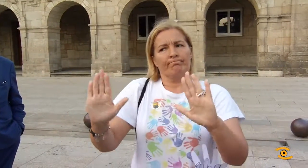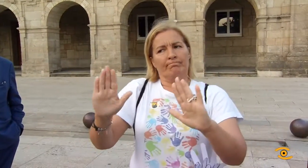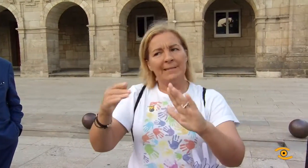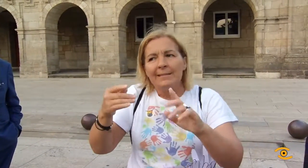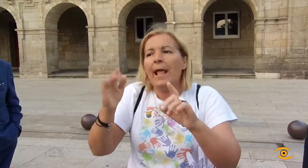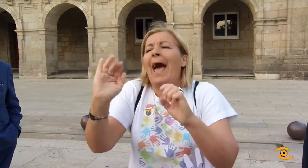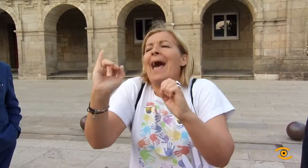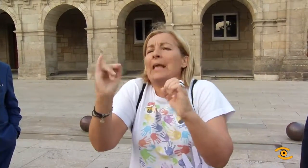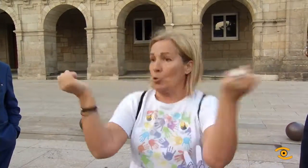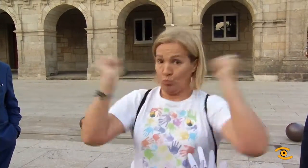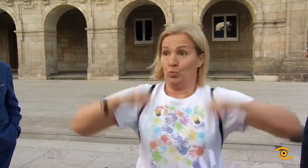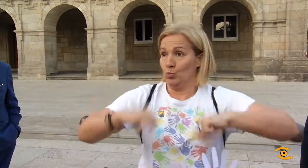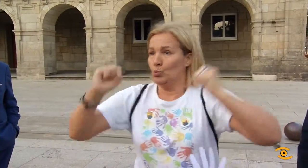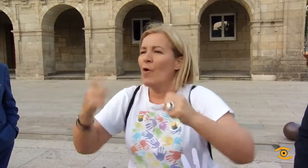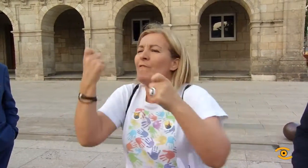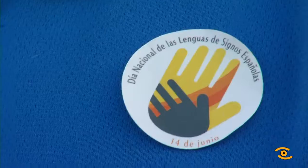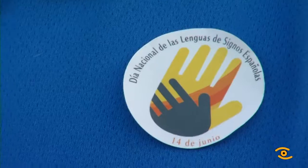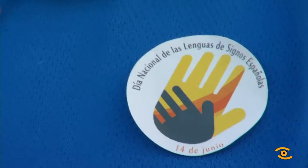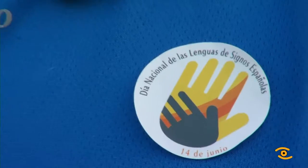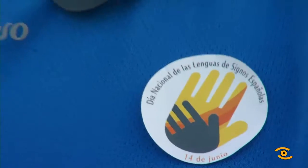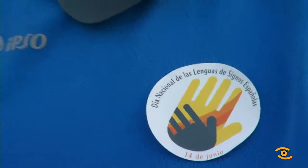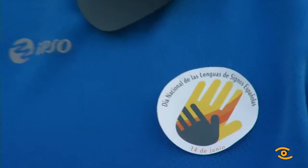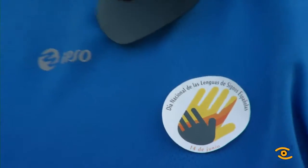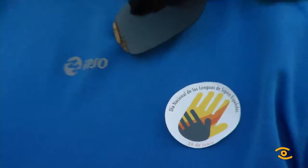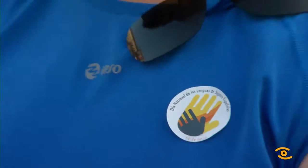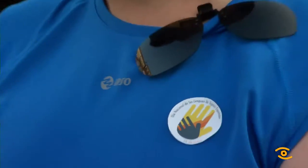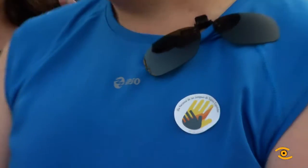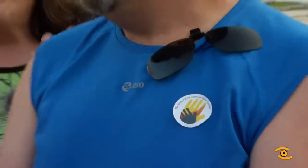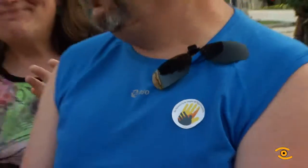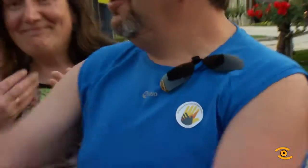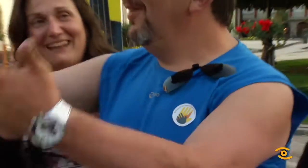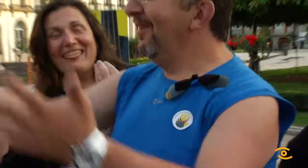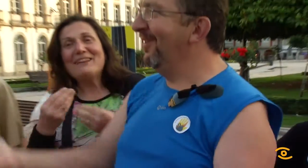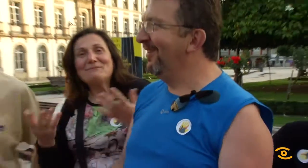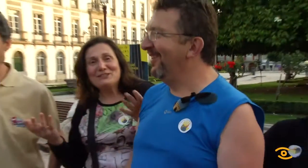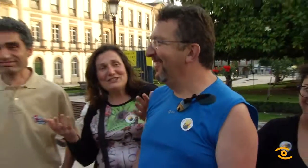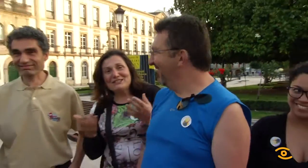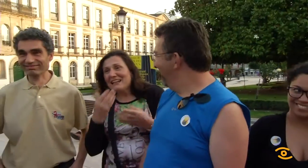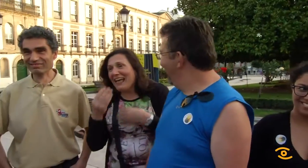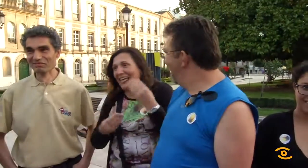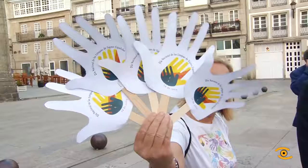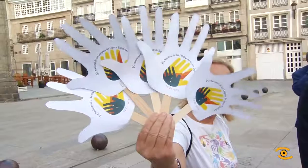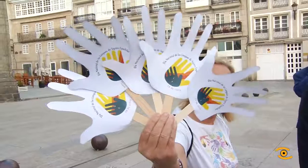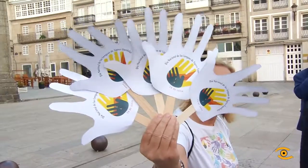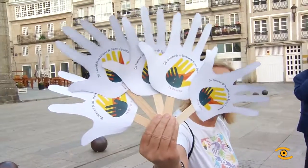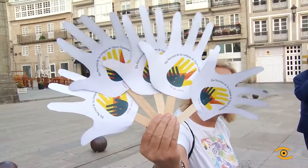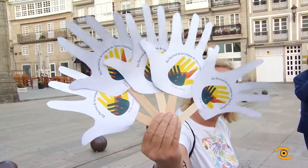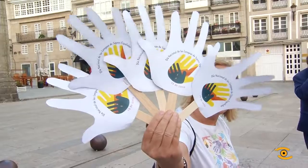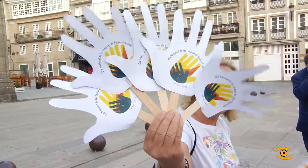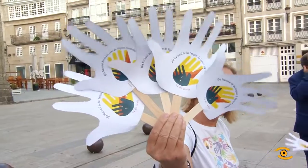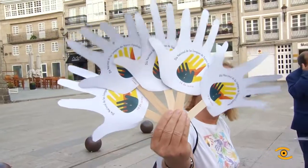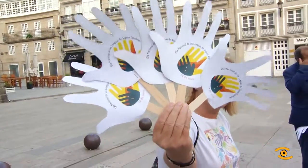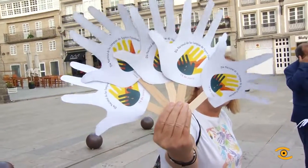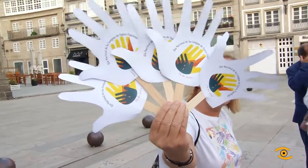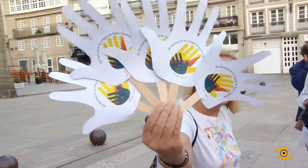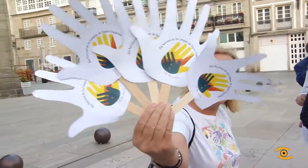todavía non está, digamos, moi consolidado. Nesta xuntanza reivindicouse unha vez máis a total inserción das persoas xordas